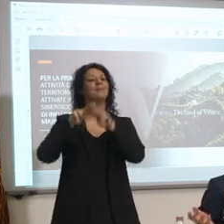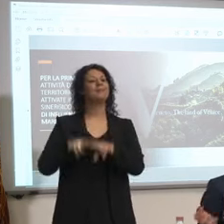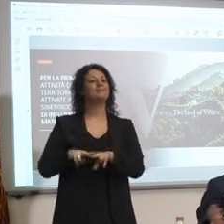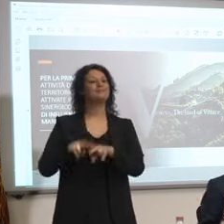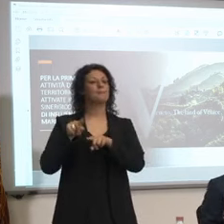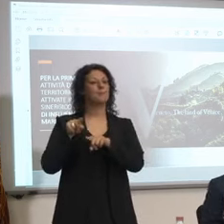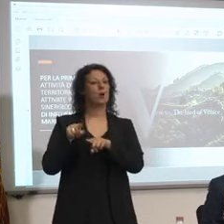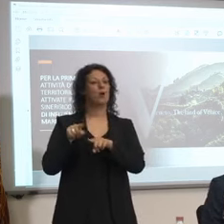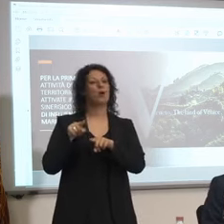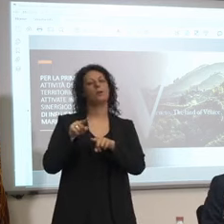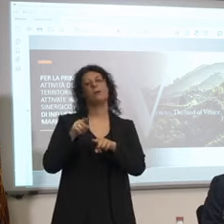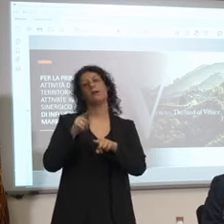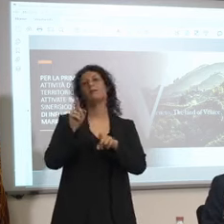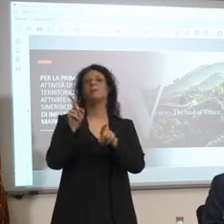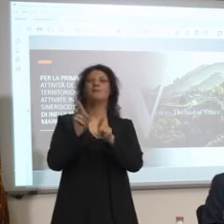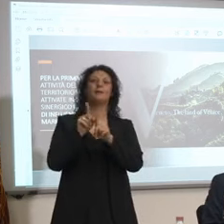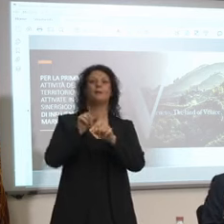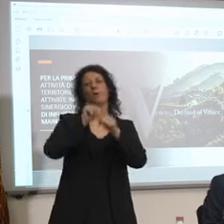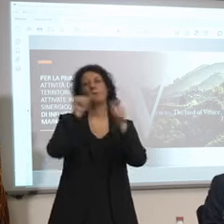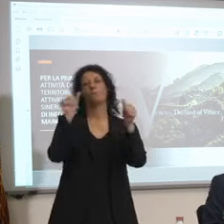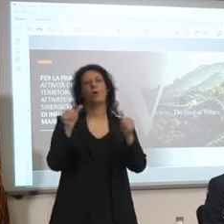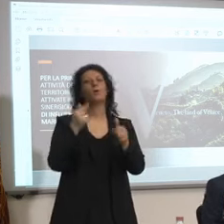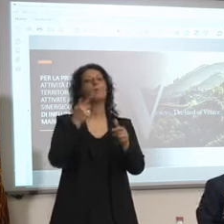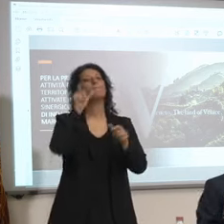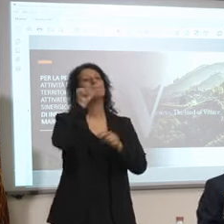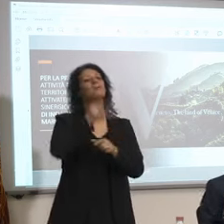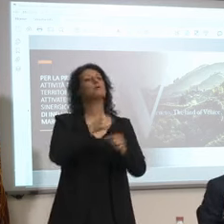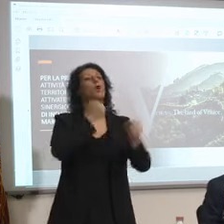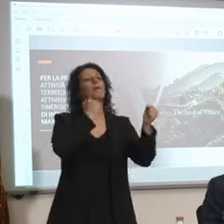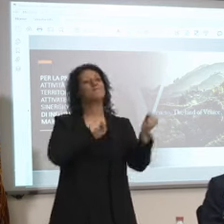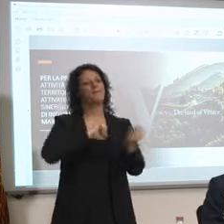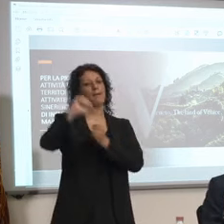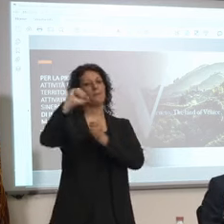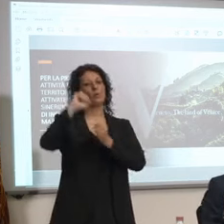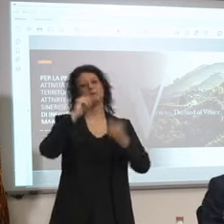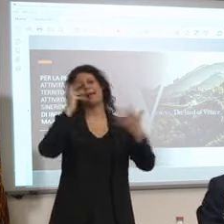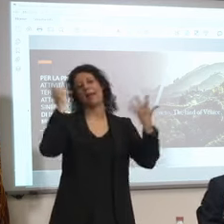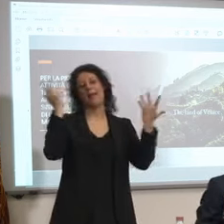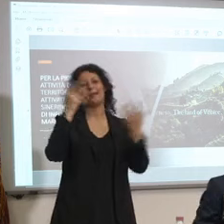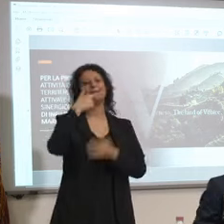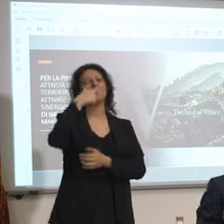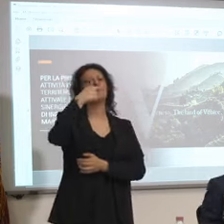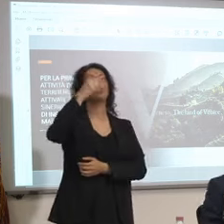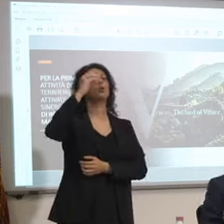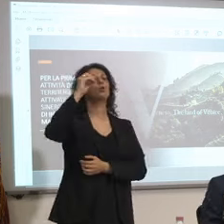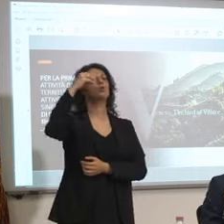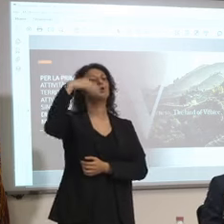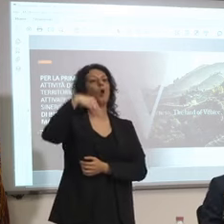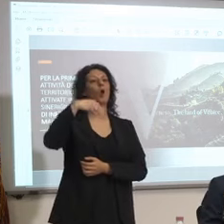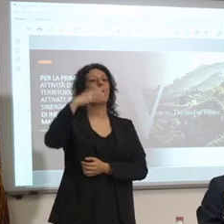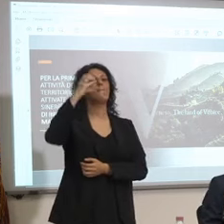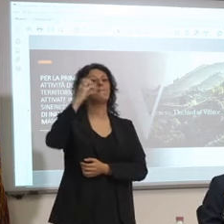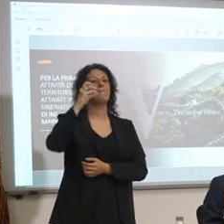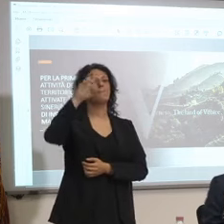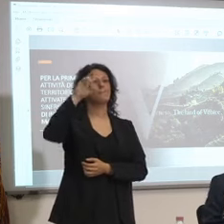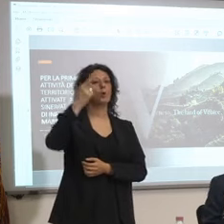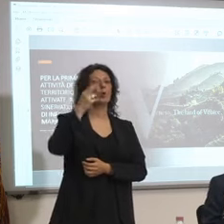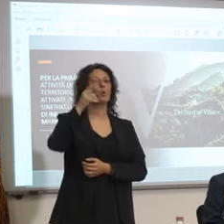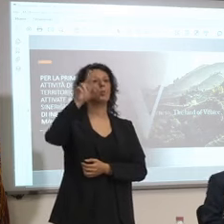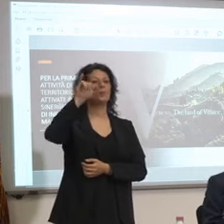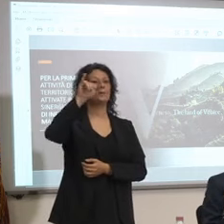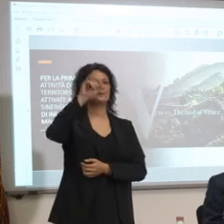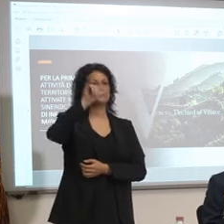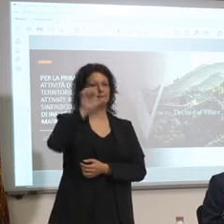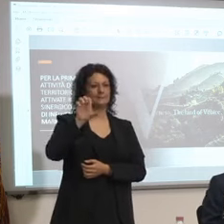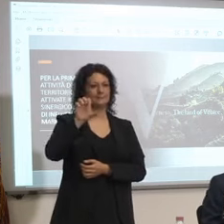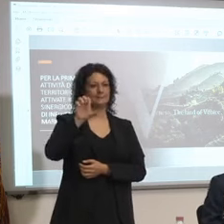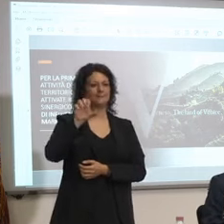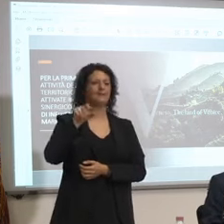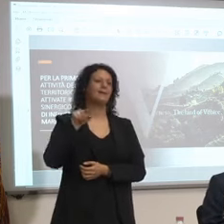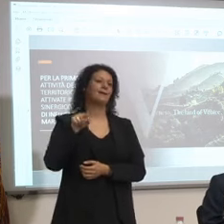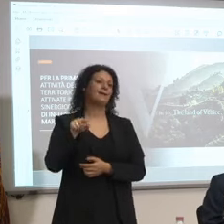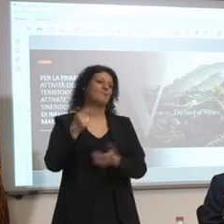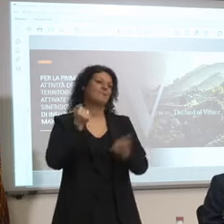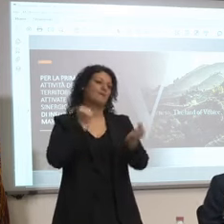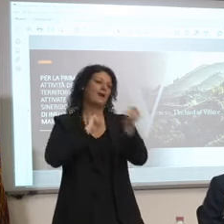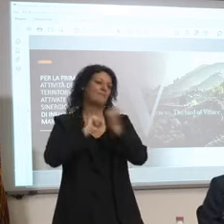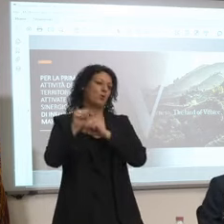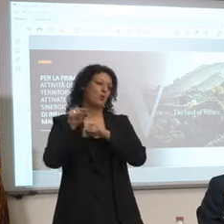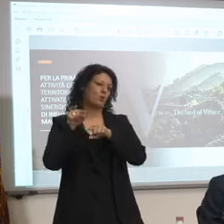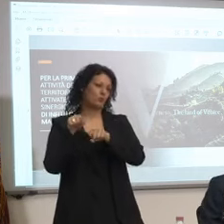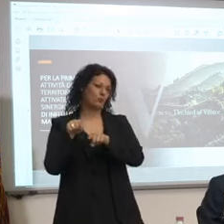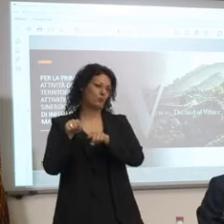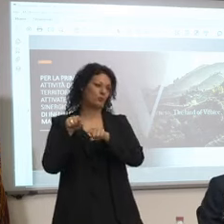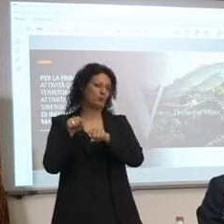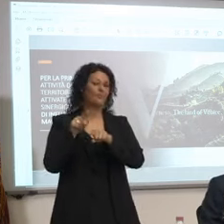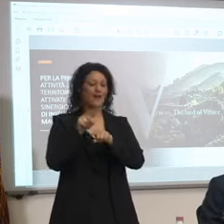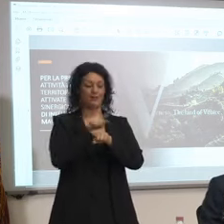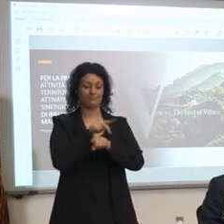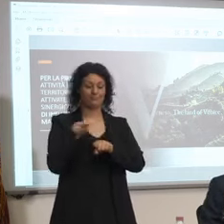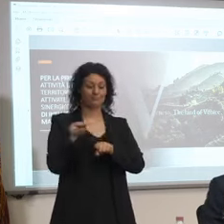voleva girare il film a Venezia però stiamo lavorando io ho dei contati qua lo anticipo ma prendiamo anche quelle pinze perché non è facile